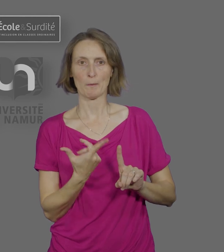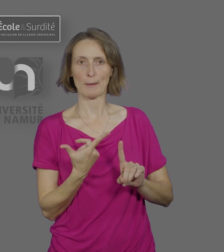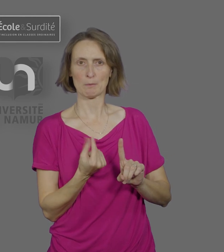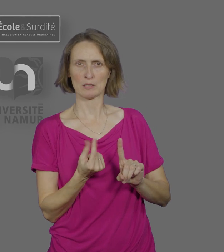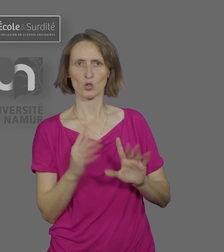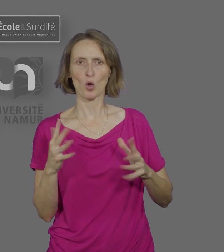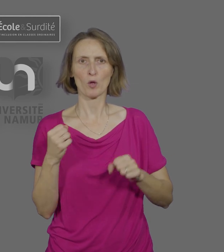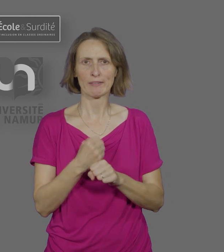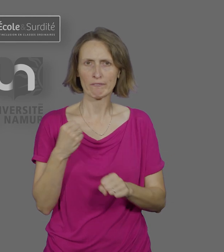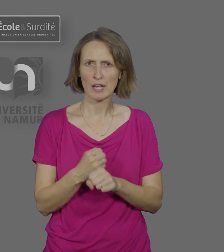binôme d'enseignants.